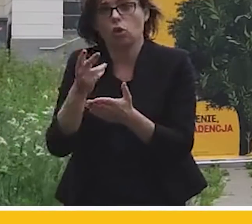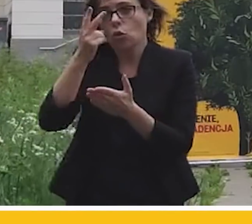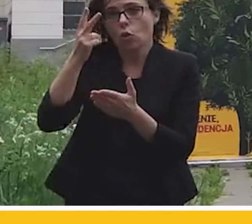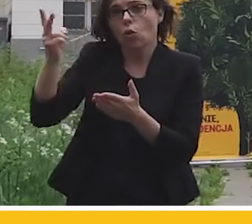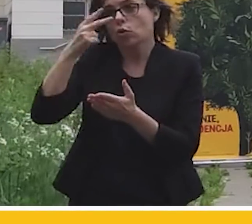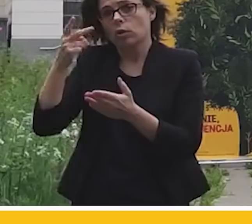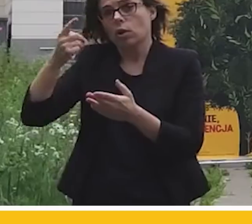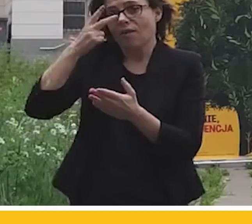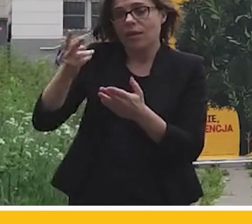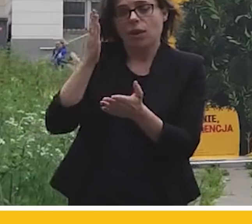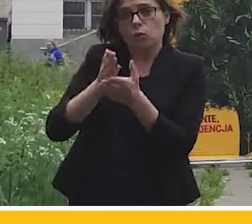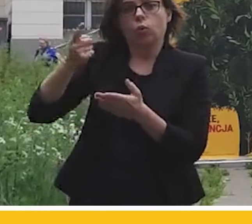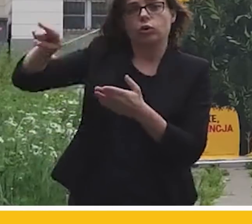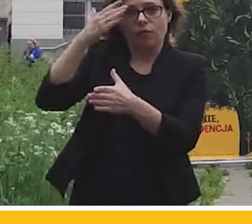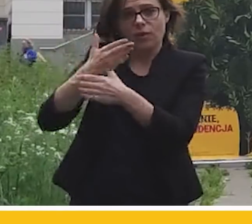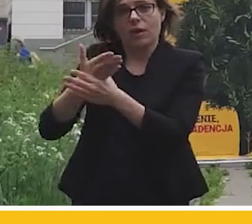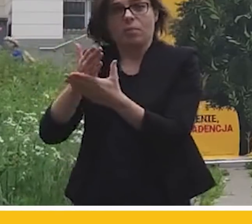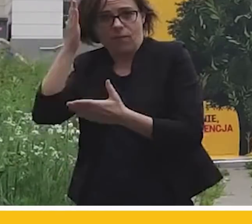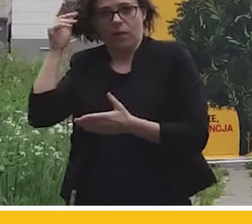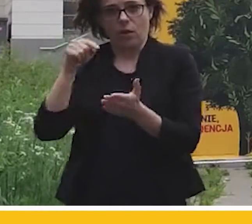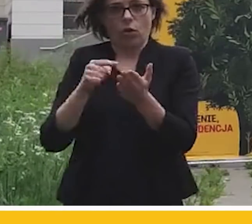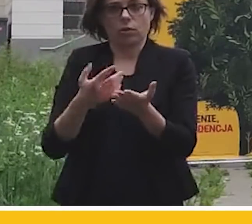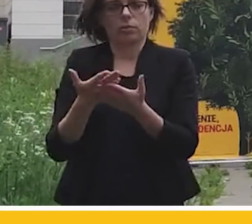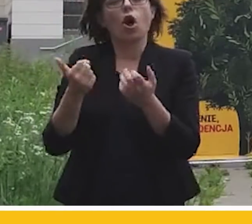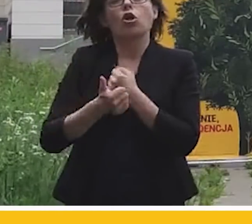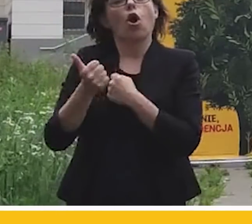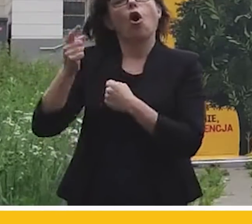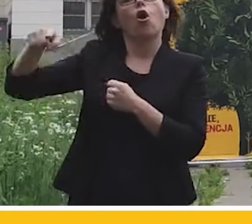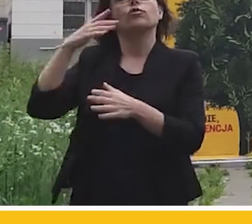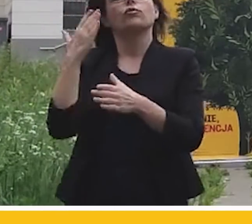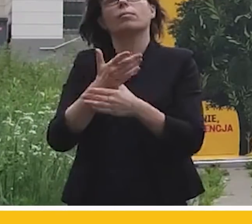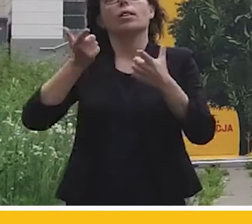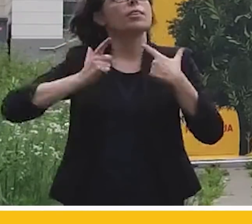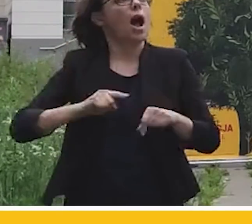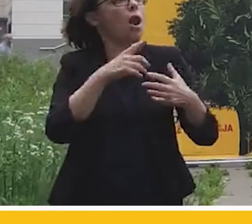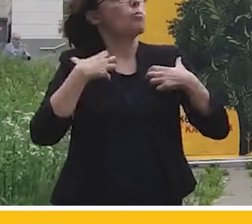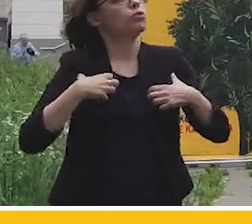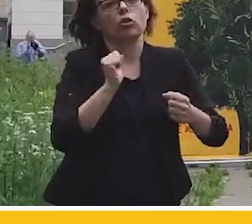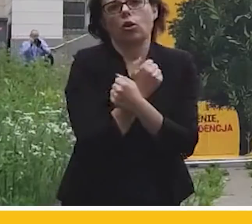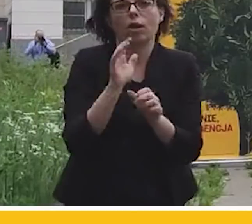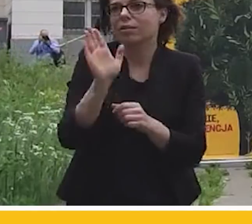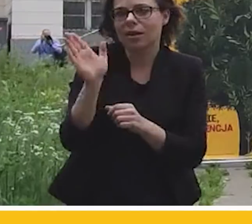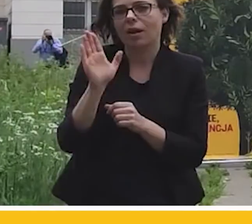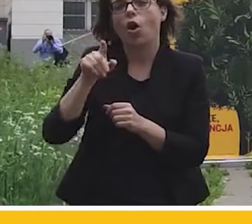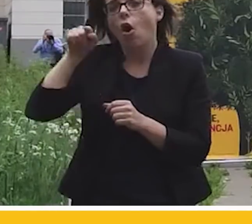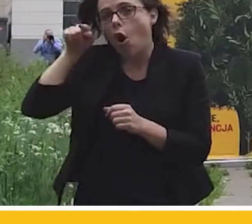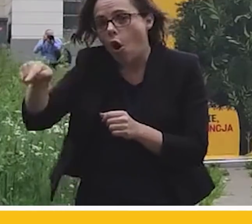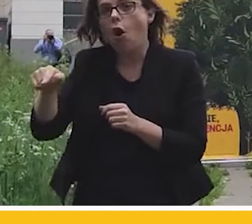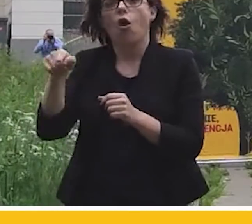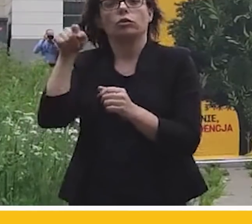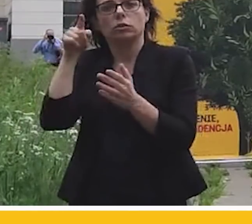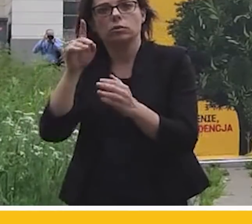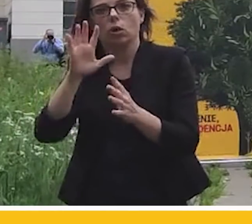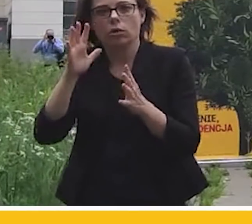tylko i wyłącznie o to, że nagle zakochali się w środowisku. Tylko odkryli coś, co nasi rządzący powinni wiedzieć już 15